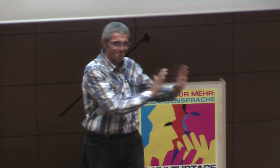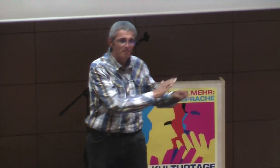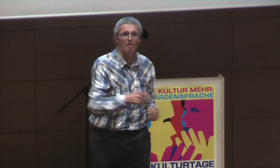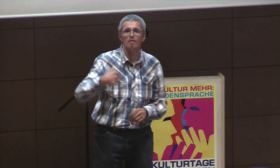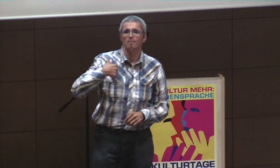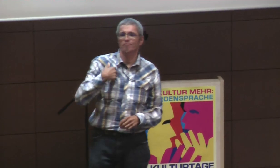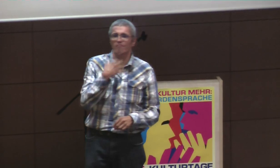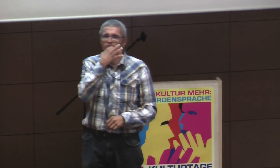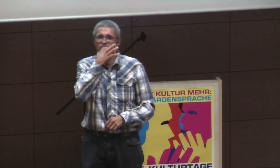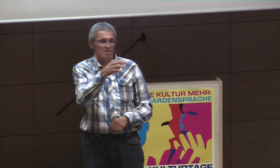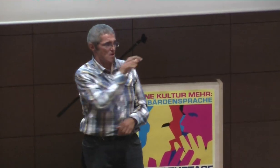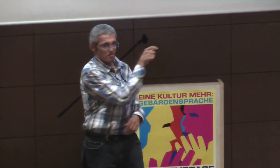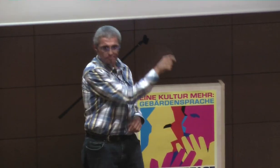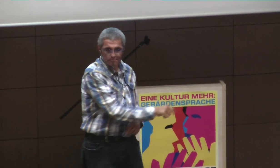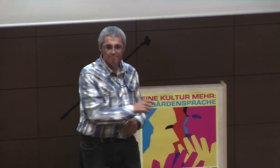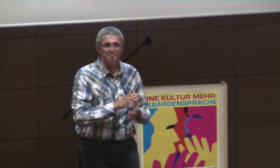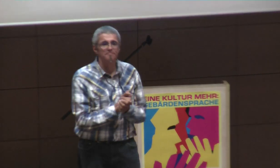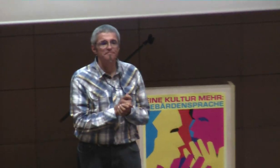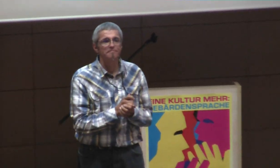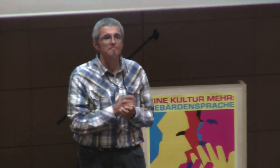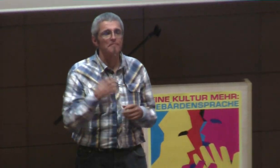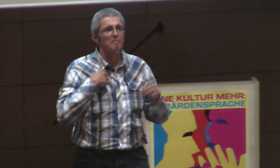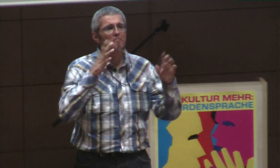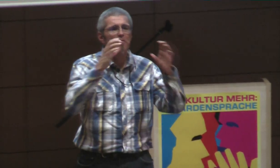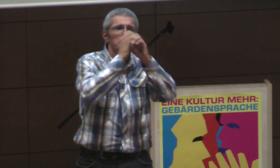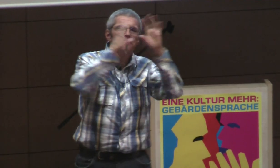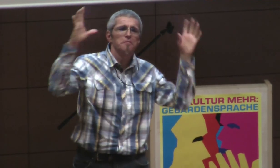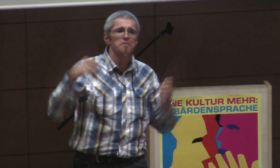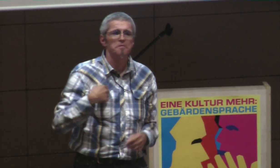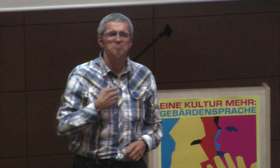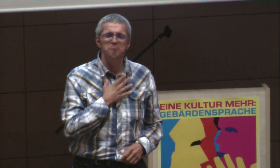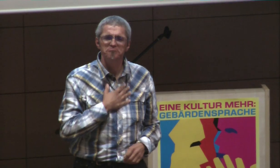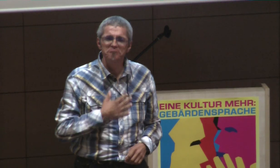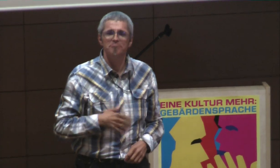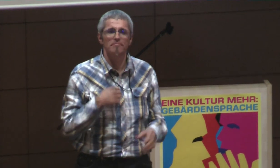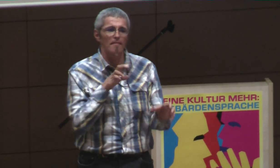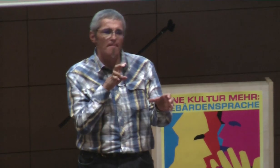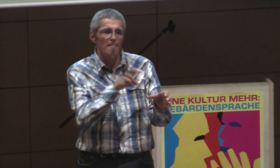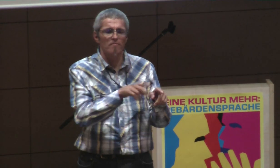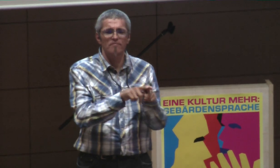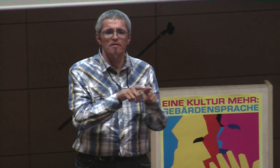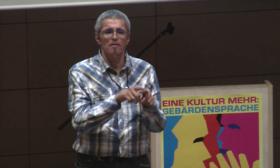genug, gerade du bist ja schon seit einem Jahr dabei, ähm, ich habe nochmal eine persönliche Frage, ich habe, ich